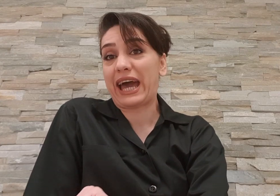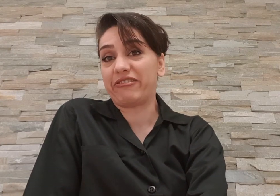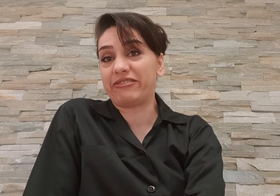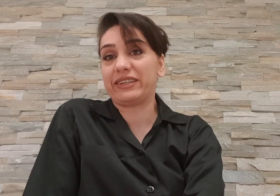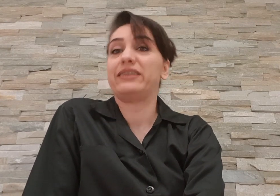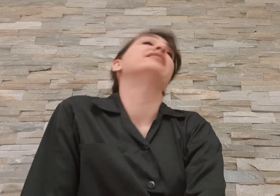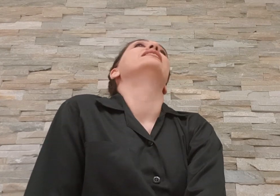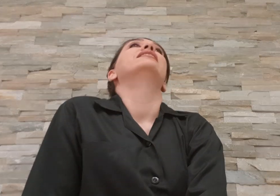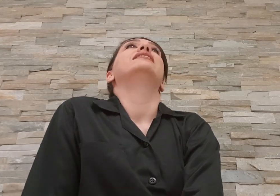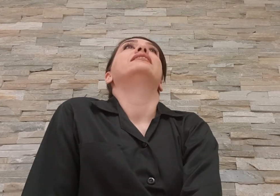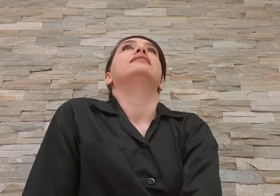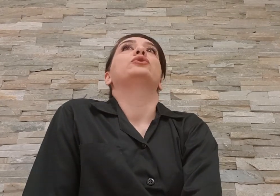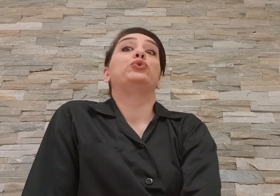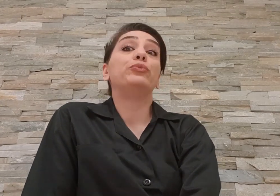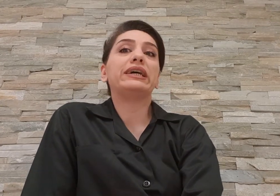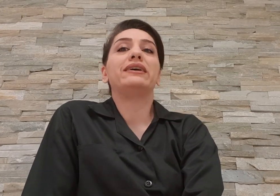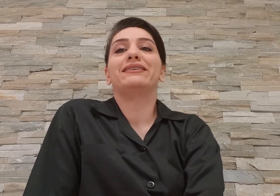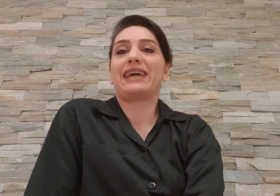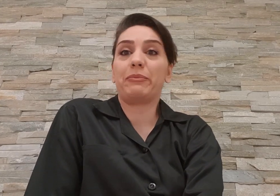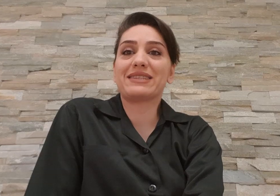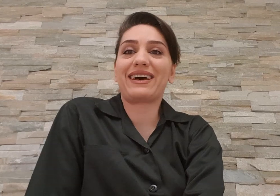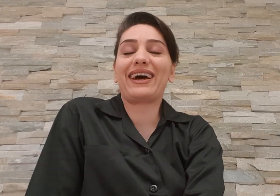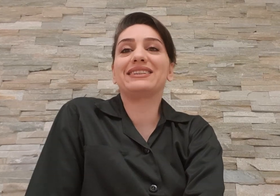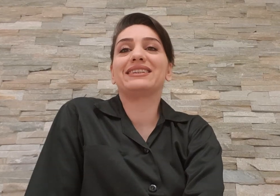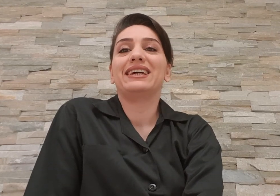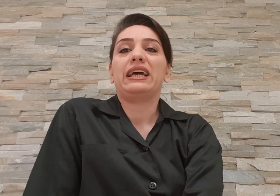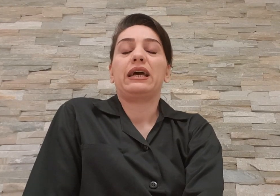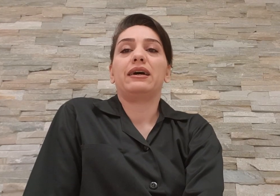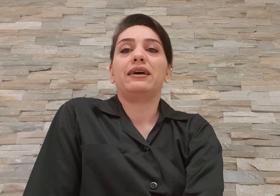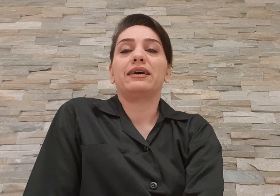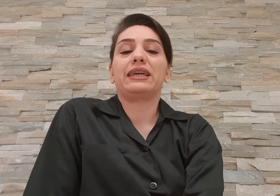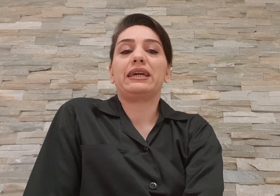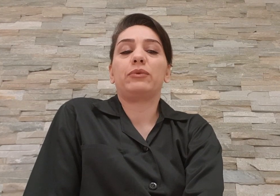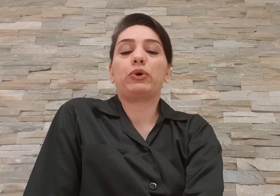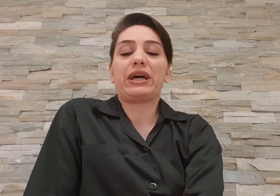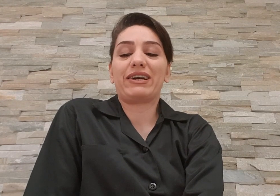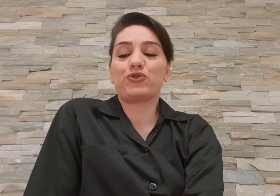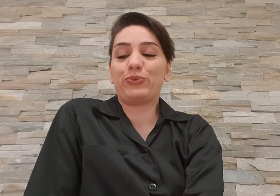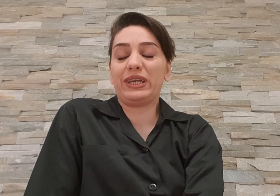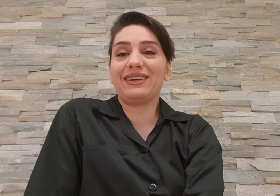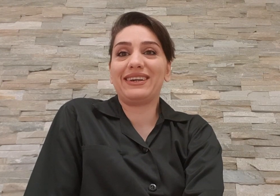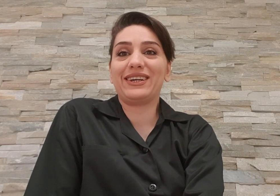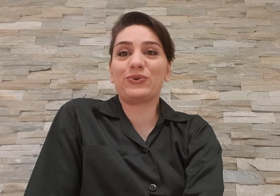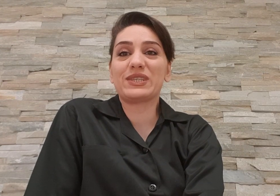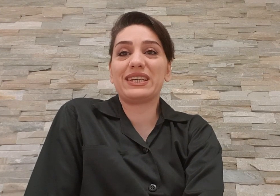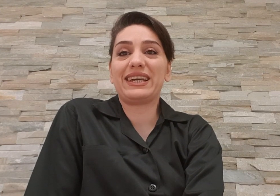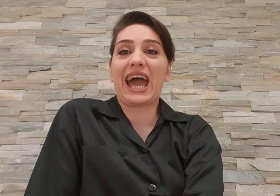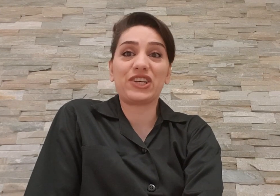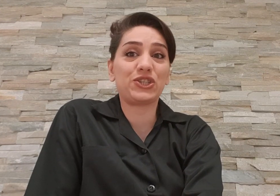به هفته قروبه در مزقت که با توجه به این که روز 8